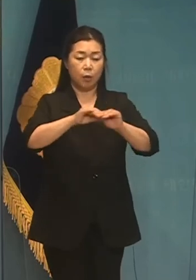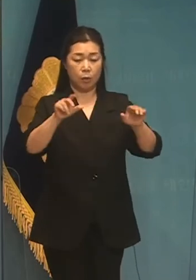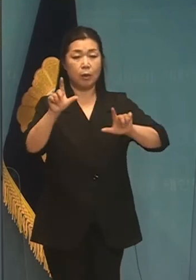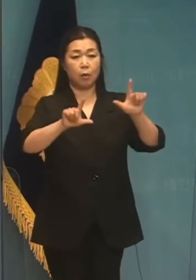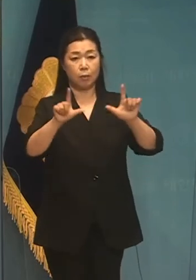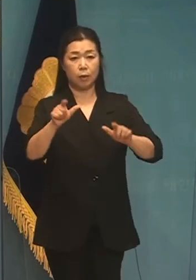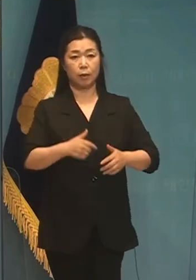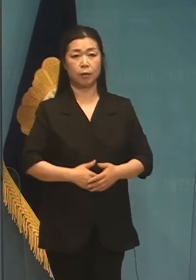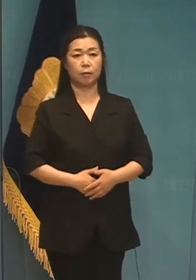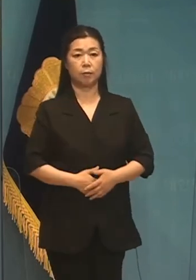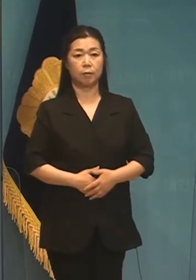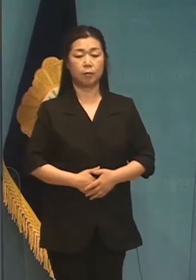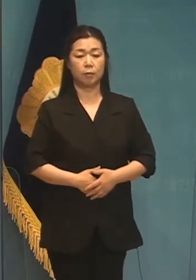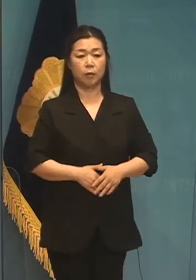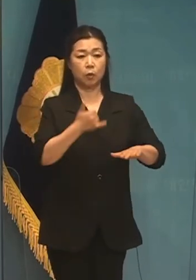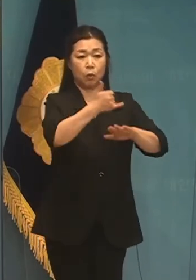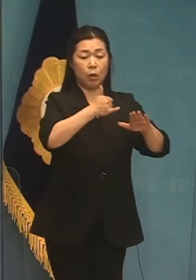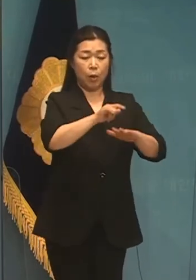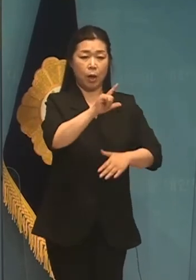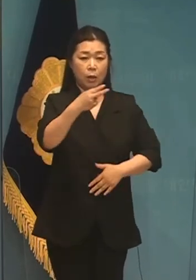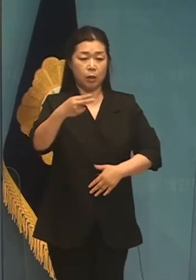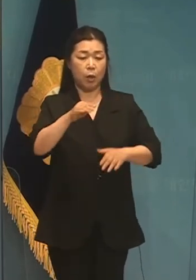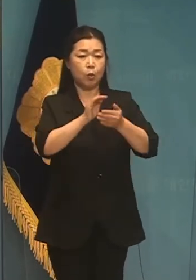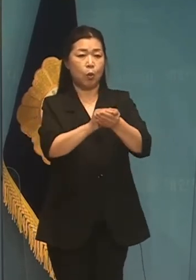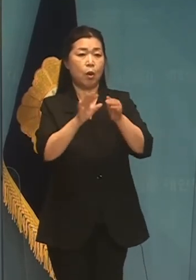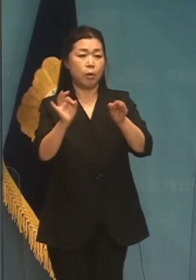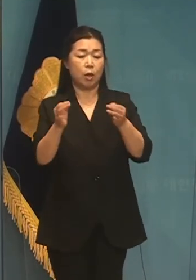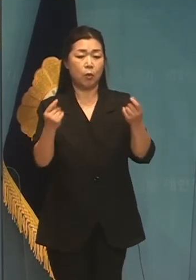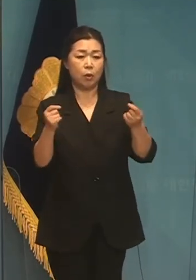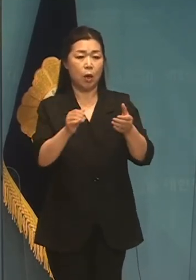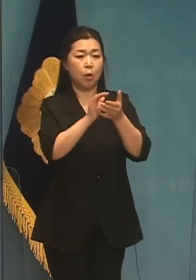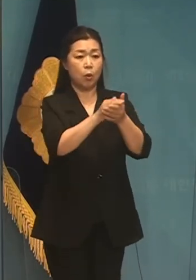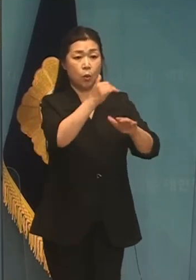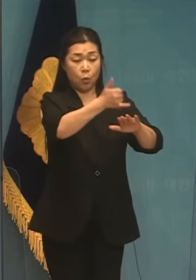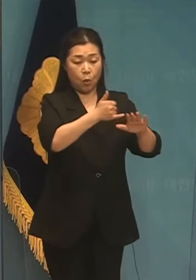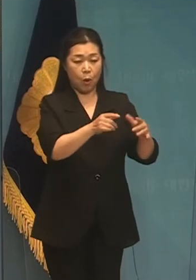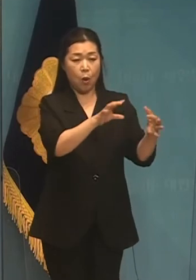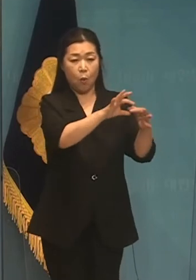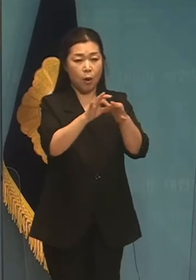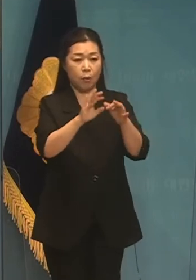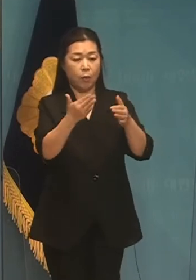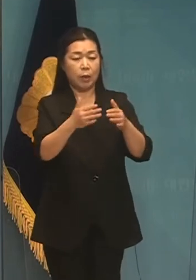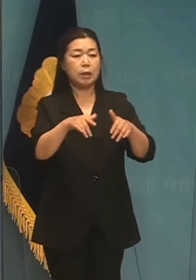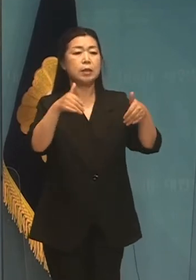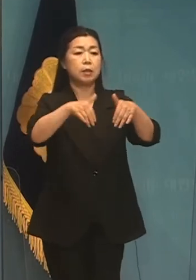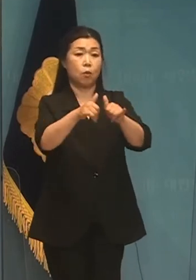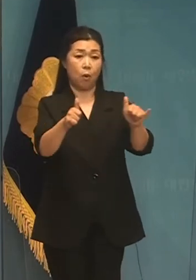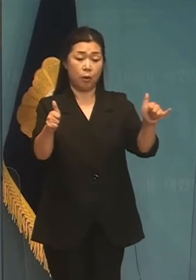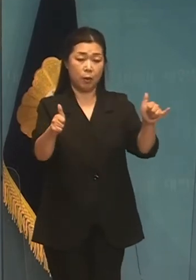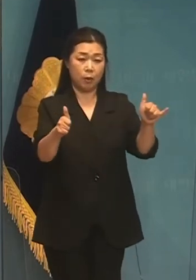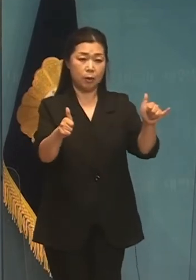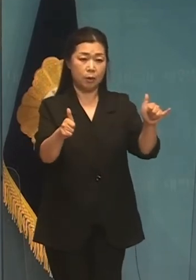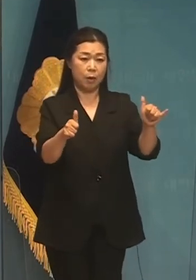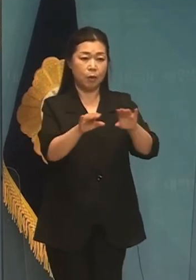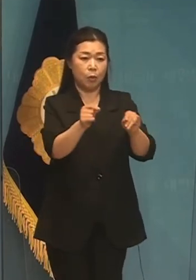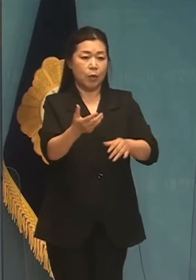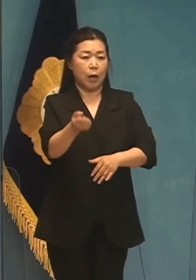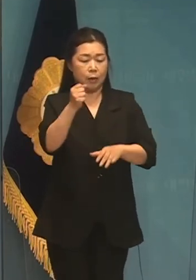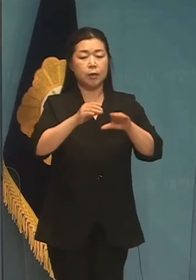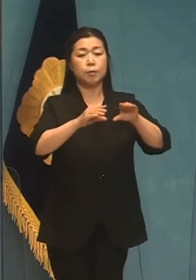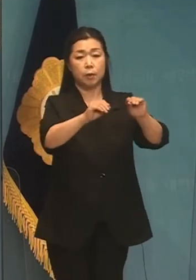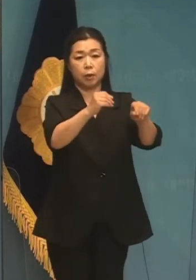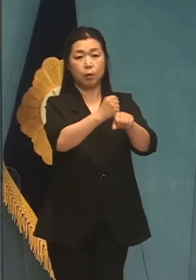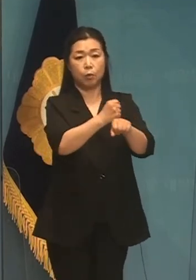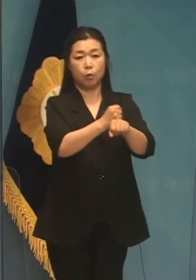농림부, LH와 농협 등 농업과 관련된 기구로 직원에 대한 농지 보유를 금지하도록